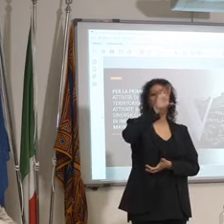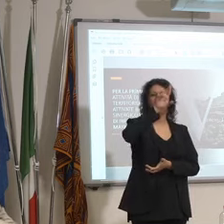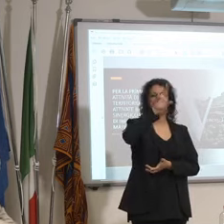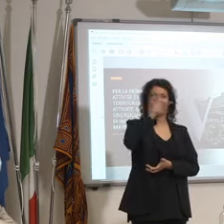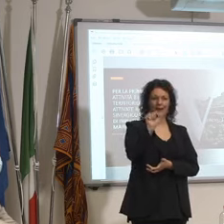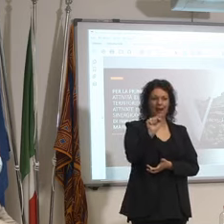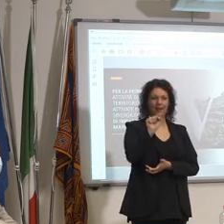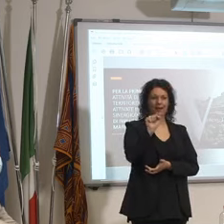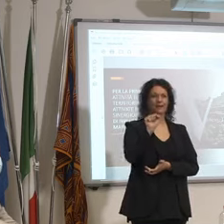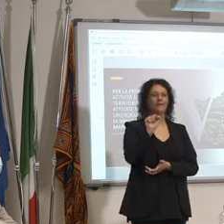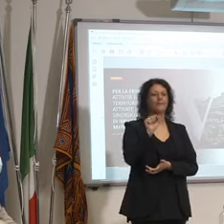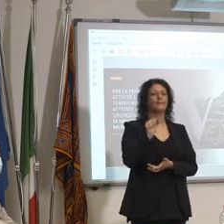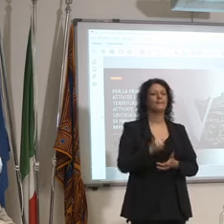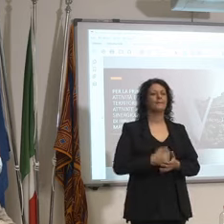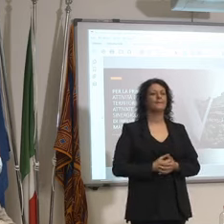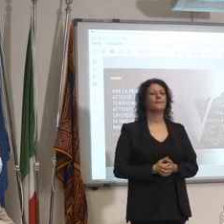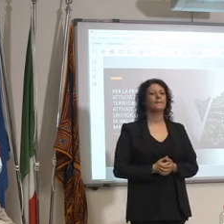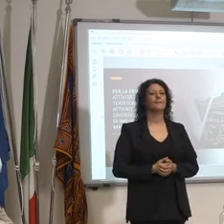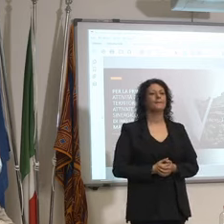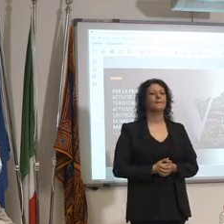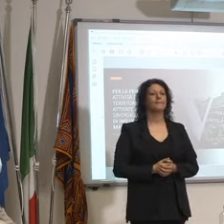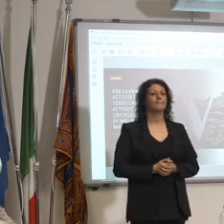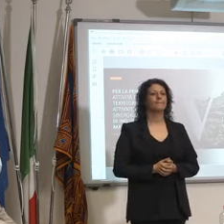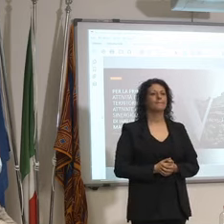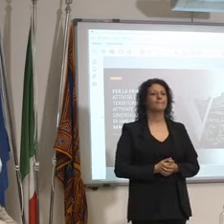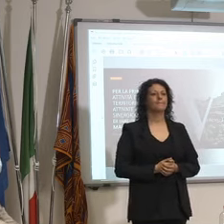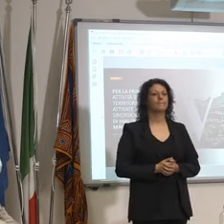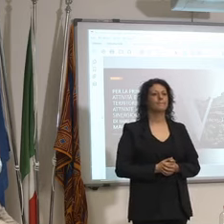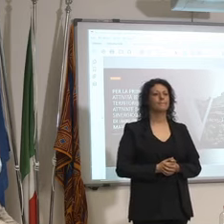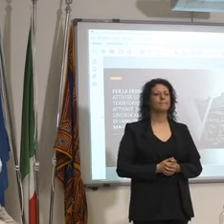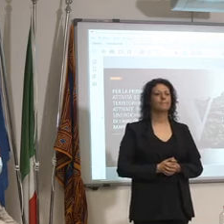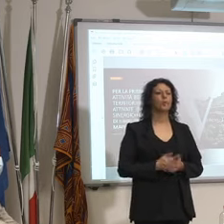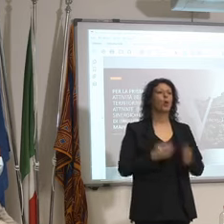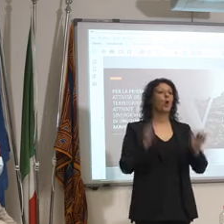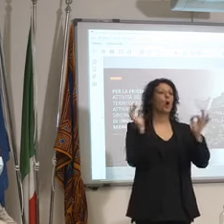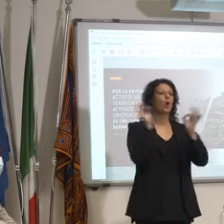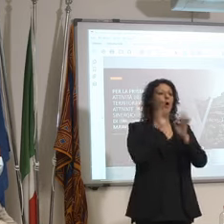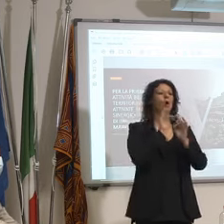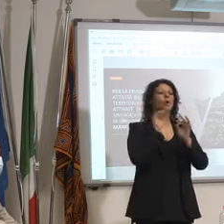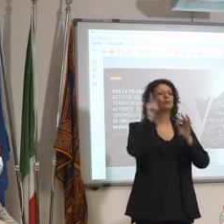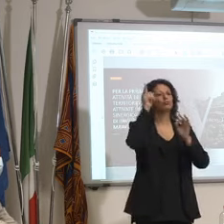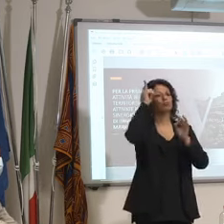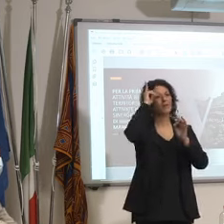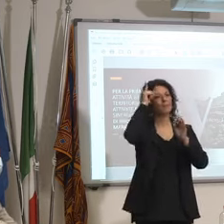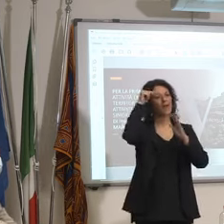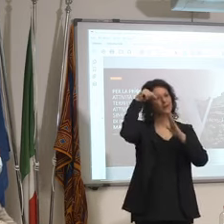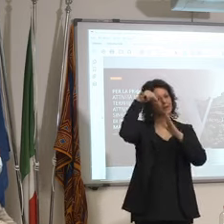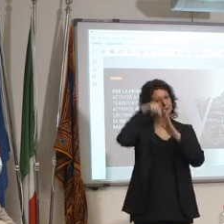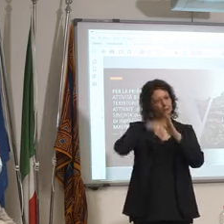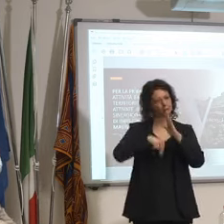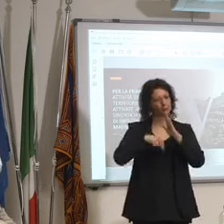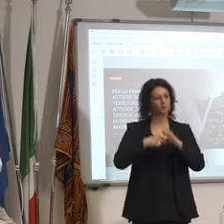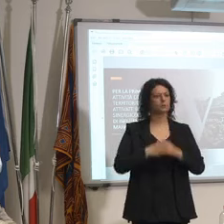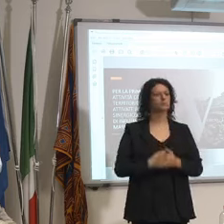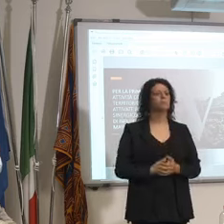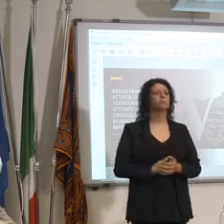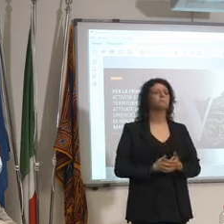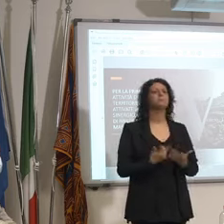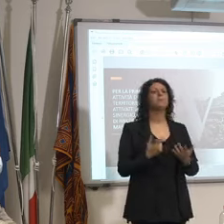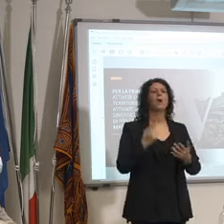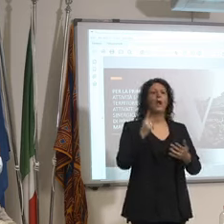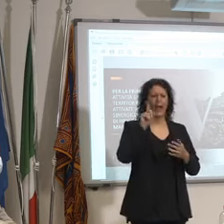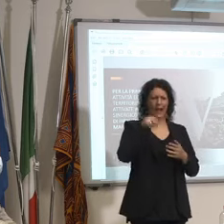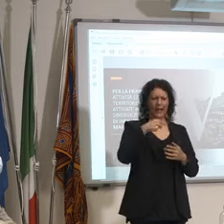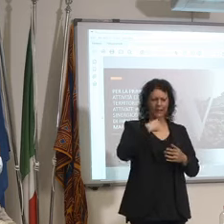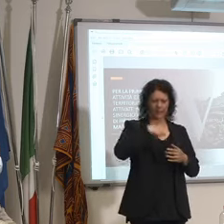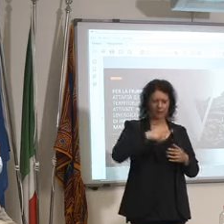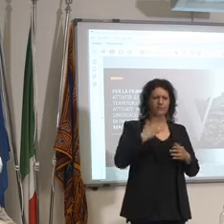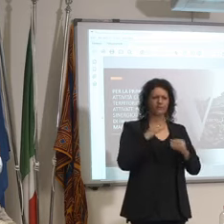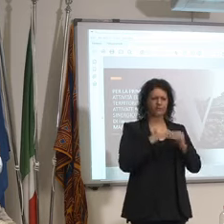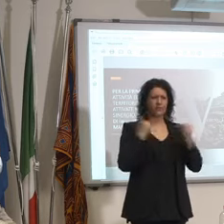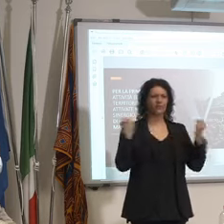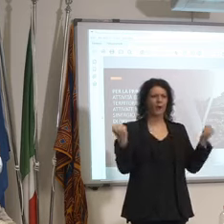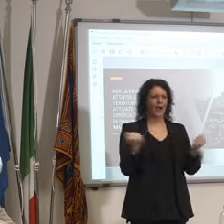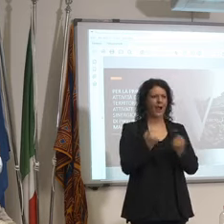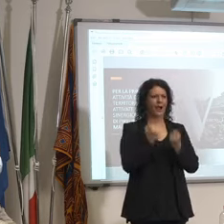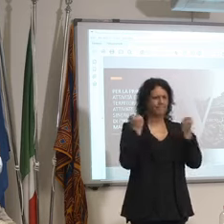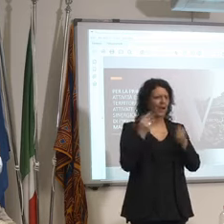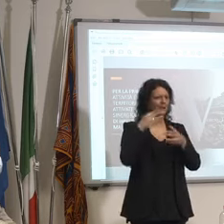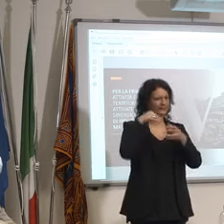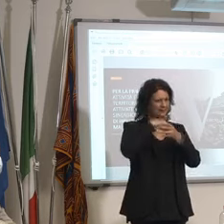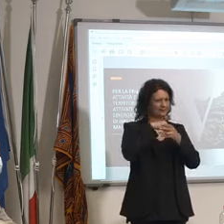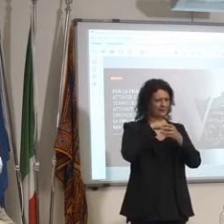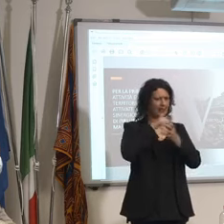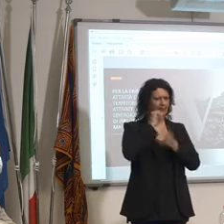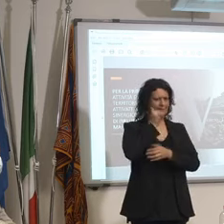insomma le altre aree del sud della Germania faremo anche noi la nostra campagna interna però guardate come diceva il presidente